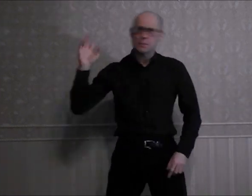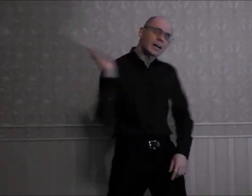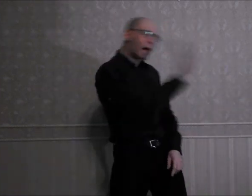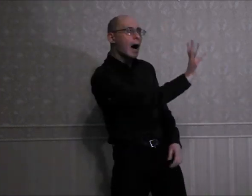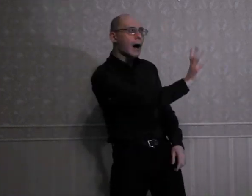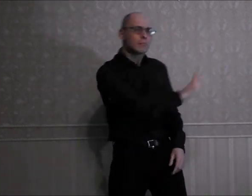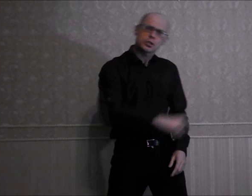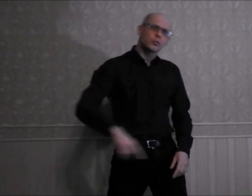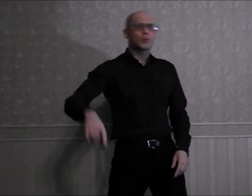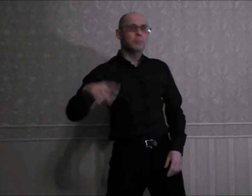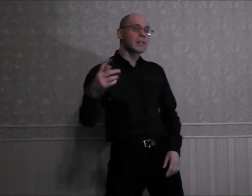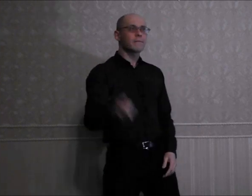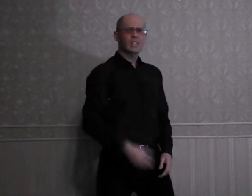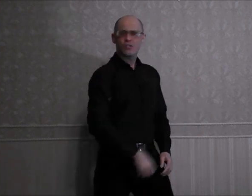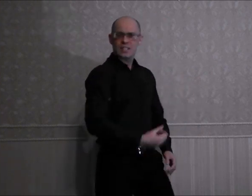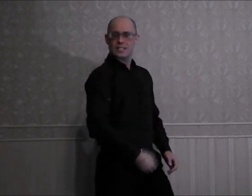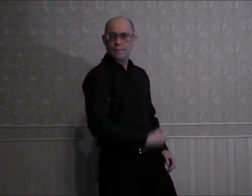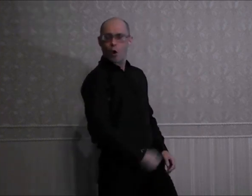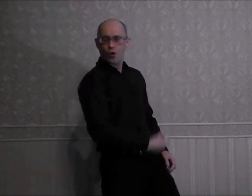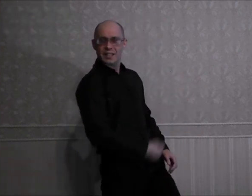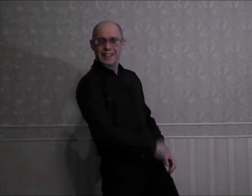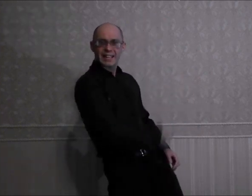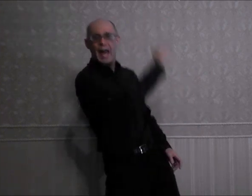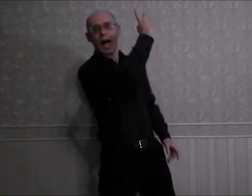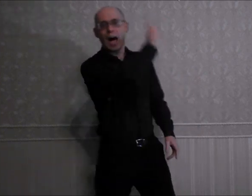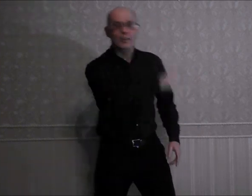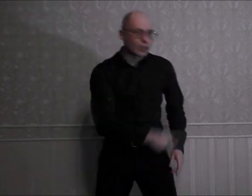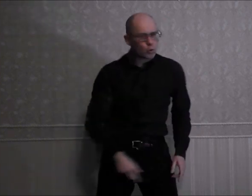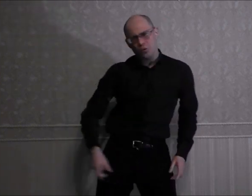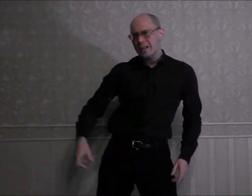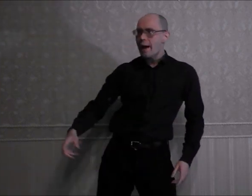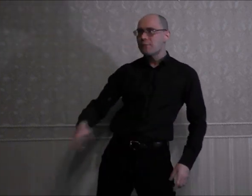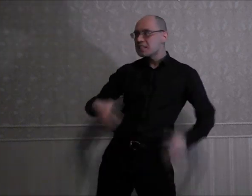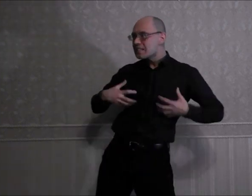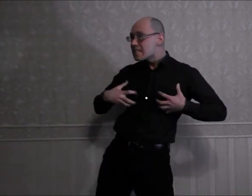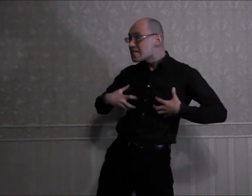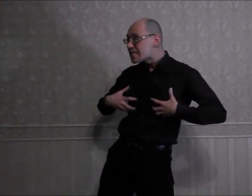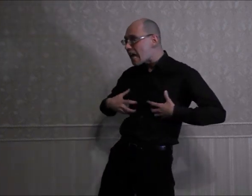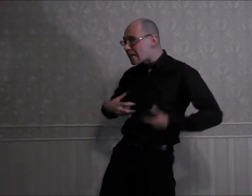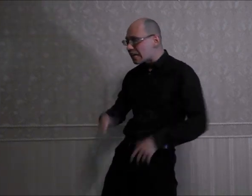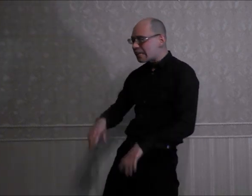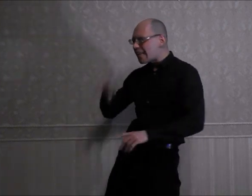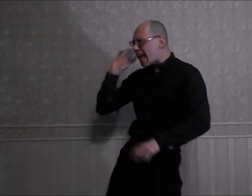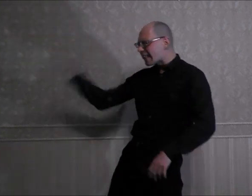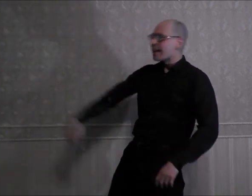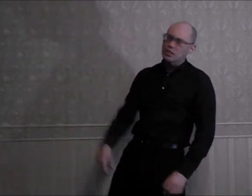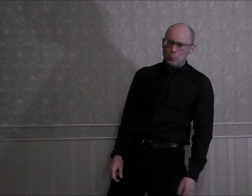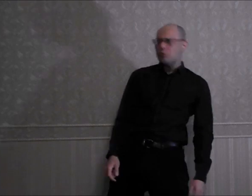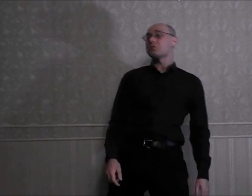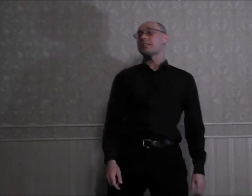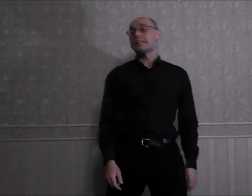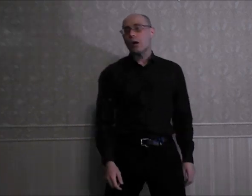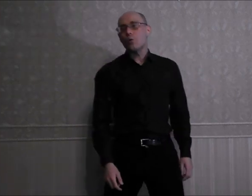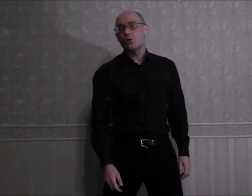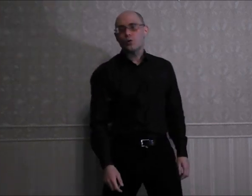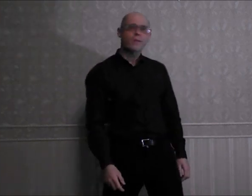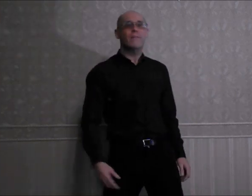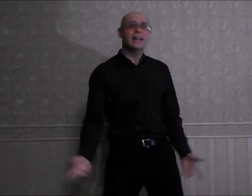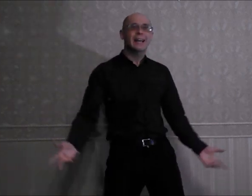смогла, мужскую половину не забудет она Груди обвисли, Италии нет, кто пустит такую в овальный